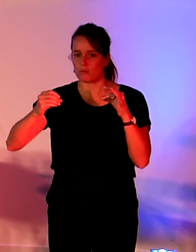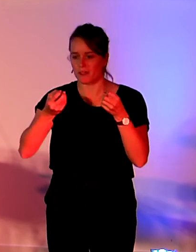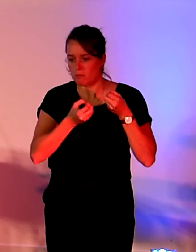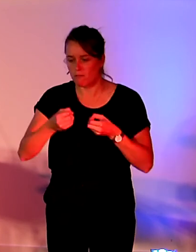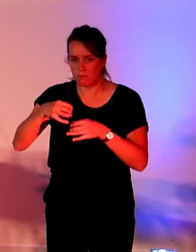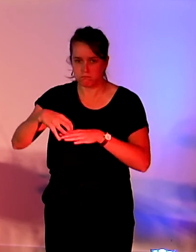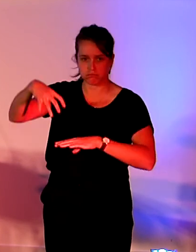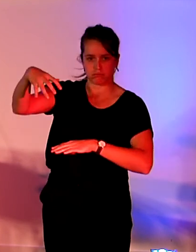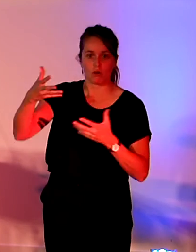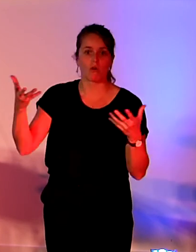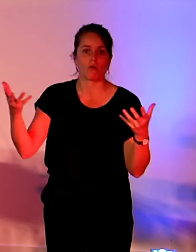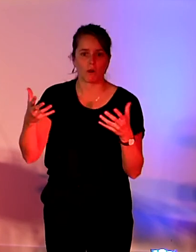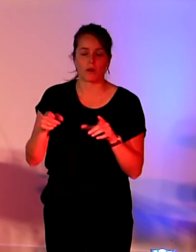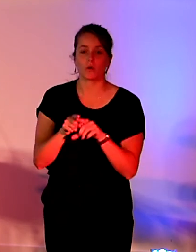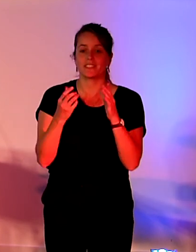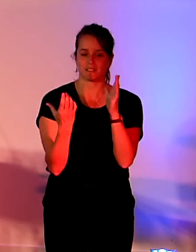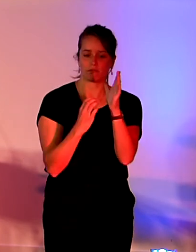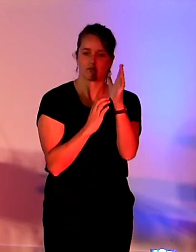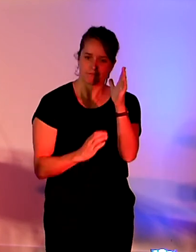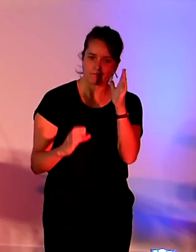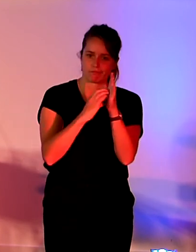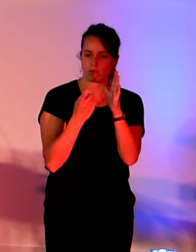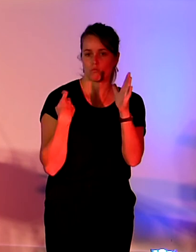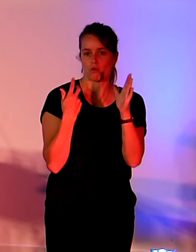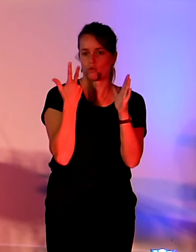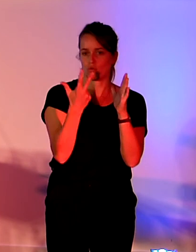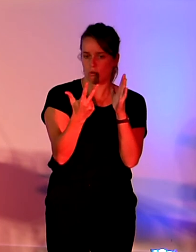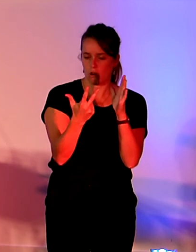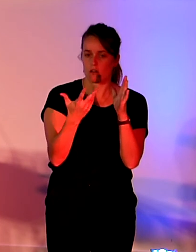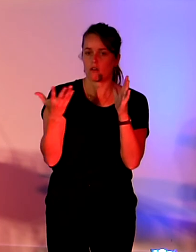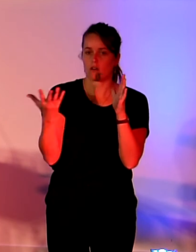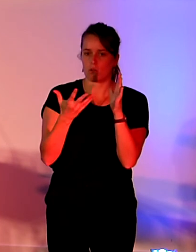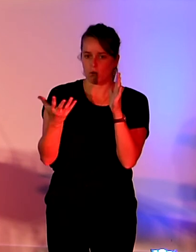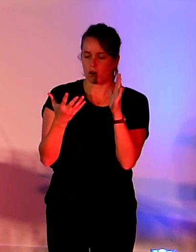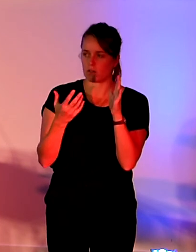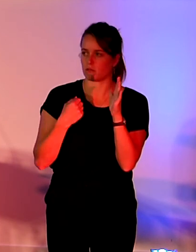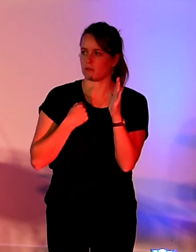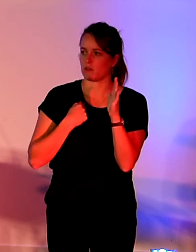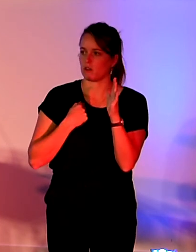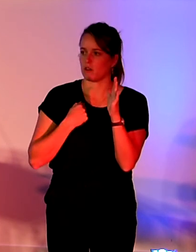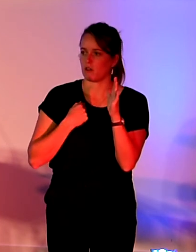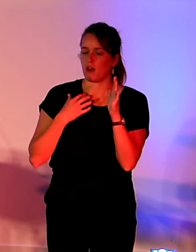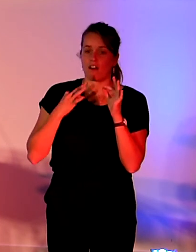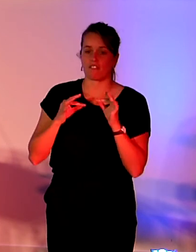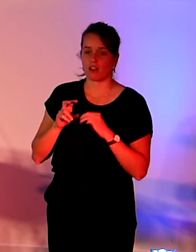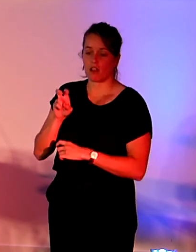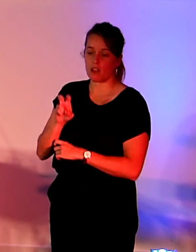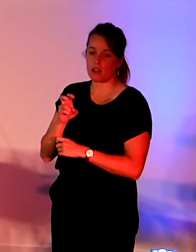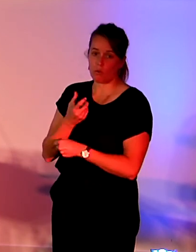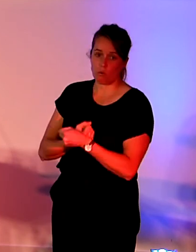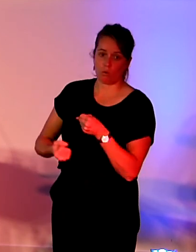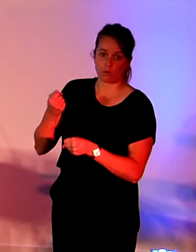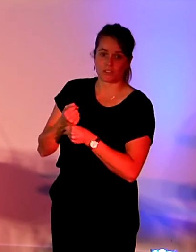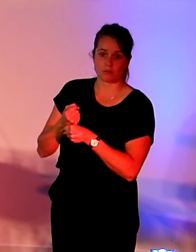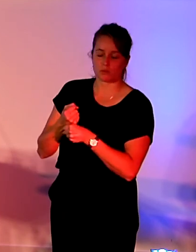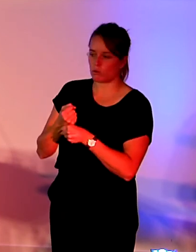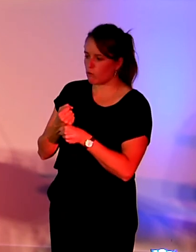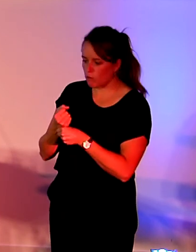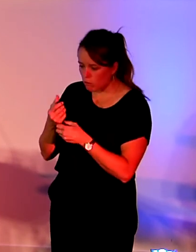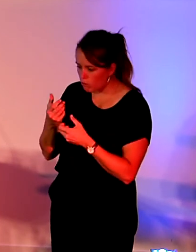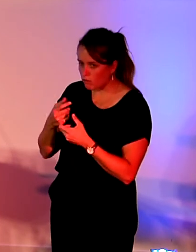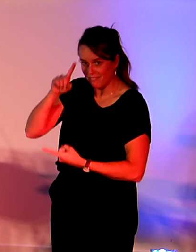l'article 3 qui prévoit d'intégrer des modules d'éco-conception dans les formations d'ingénieurs. Et